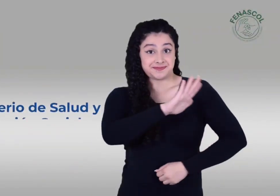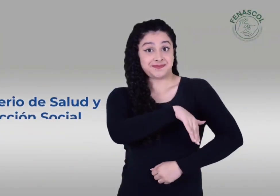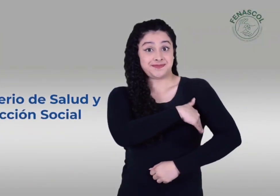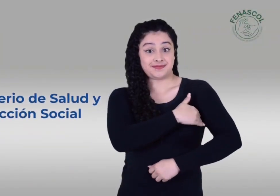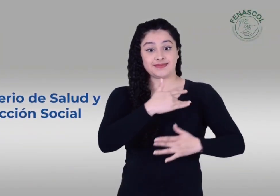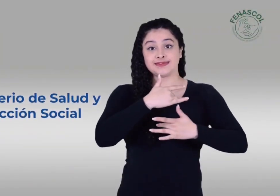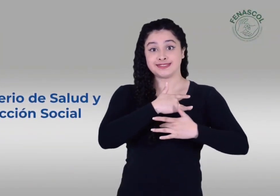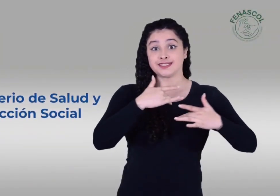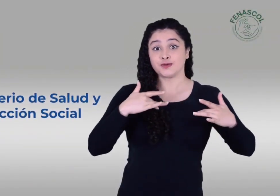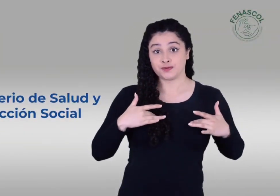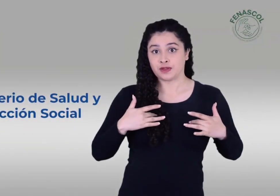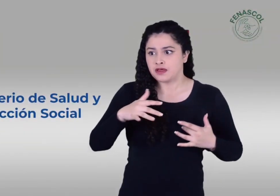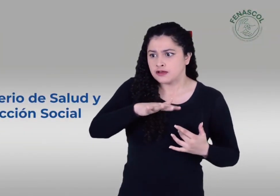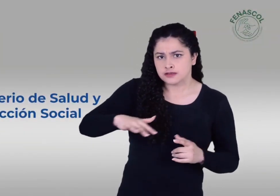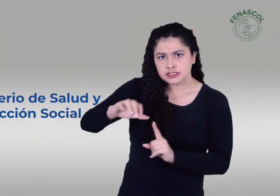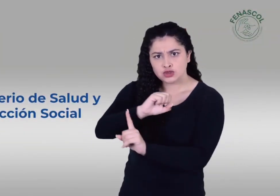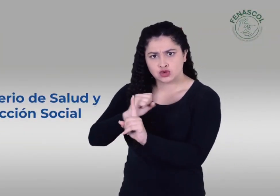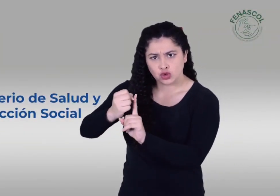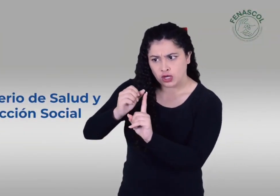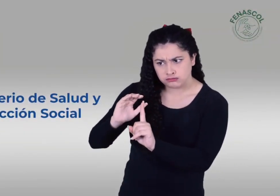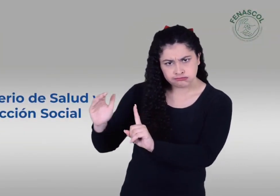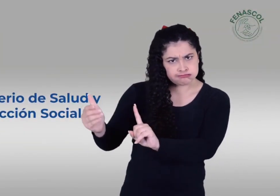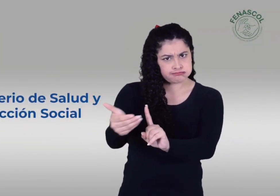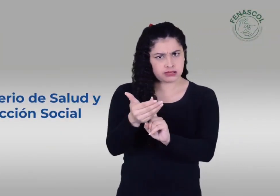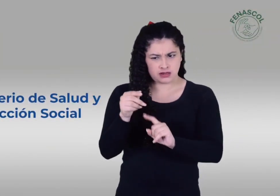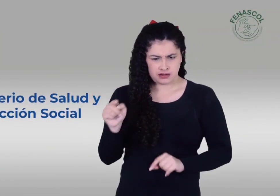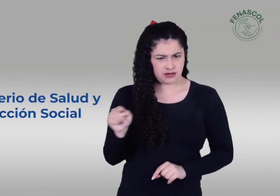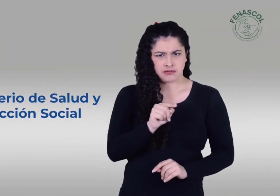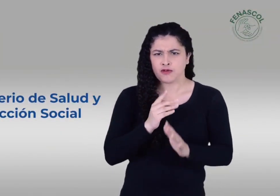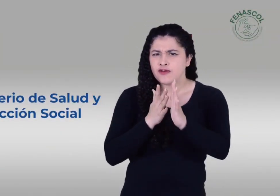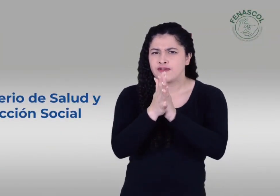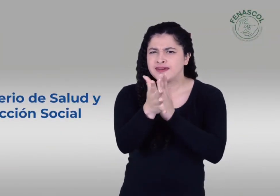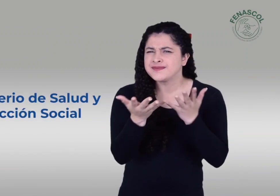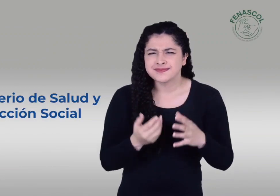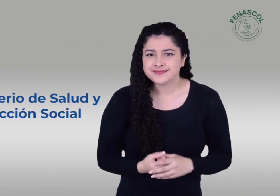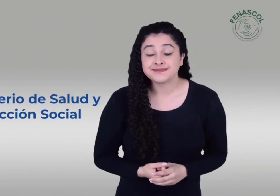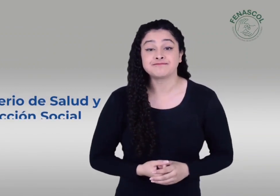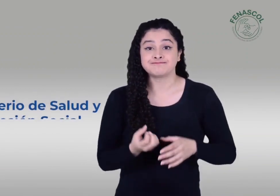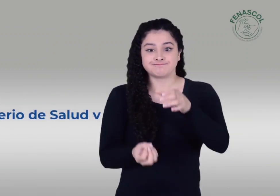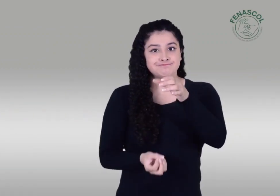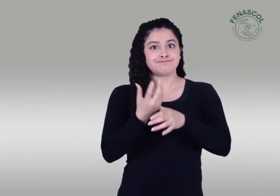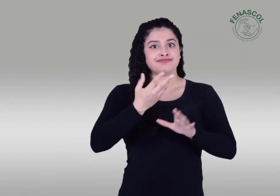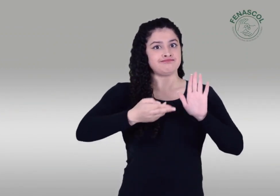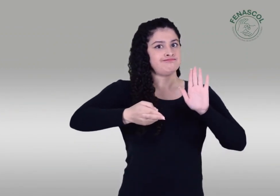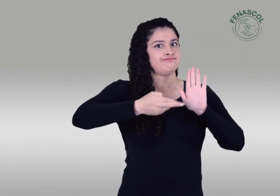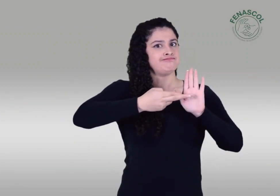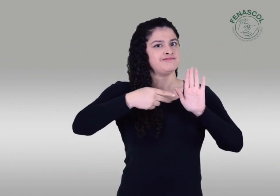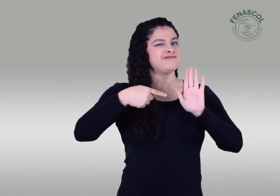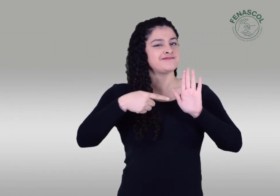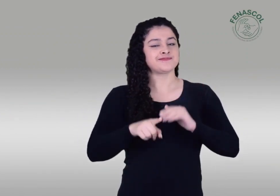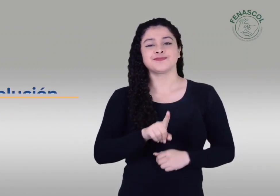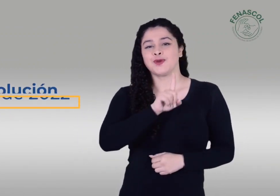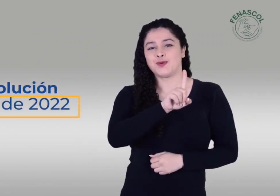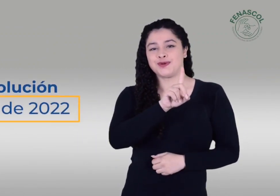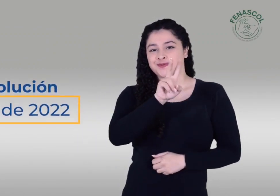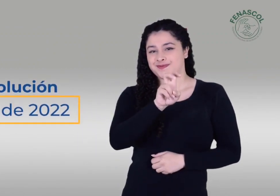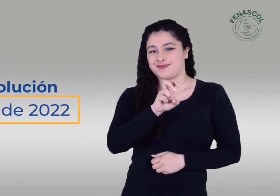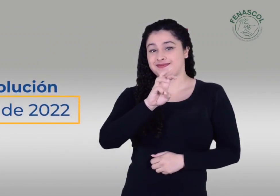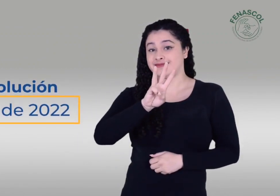El Ministerio de Salud y de Protección Social, a través de la Resolución 1738 de 2022,